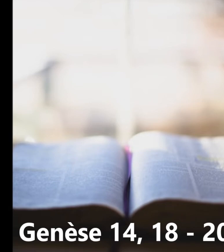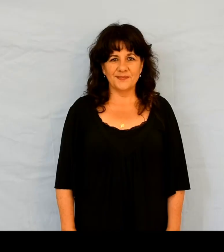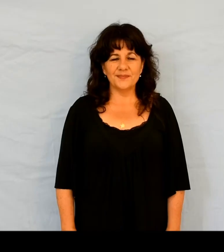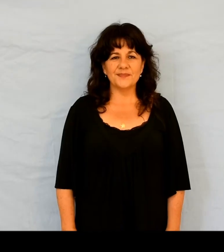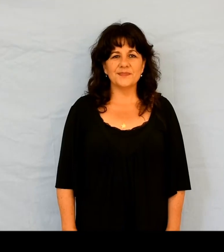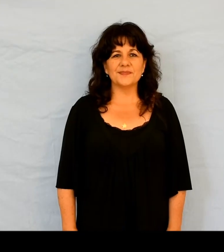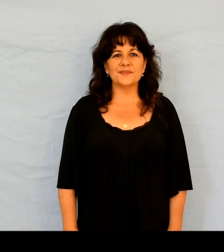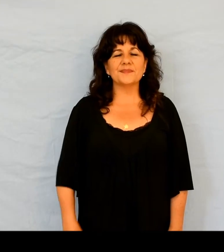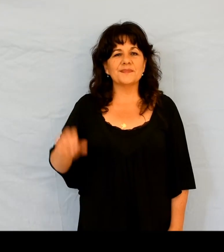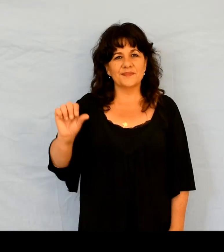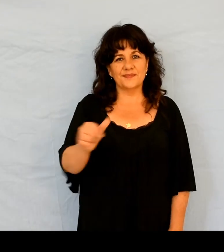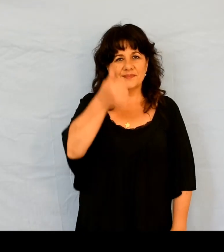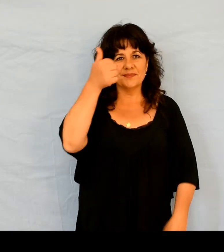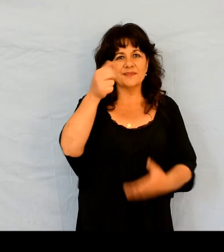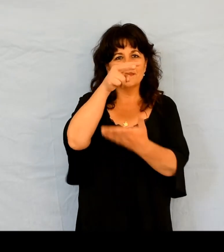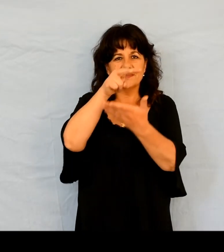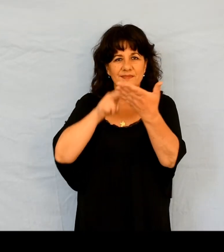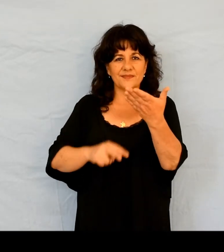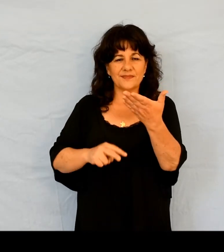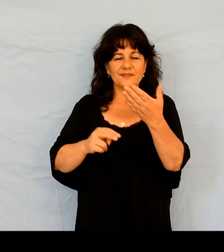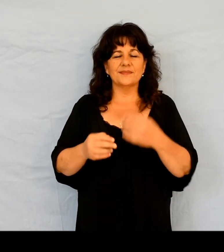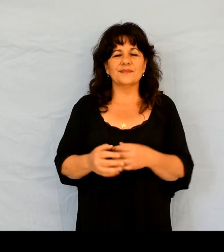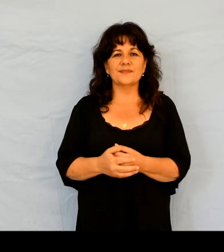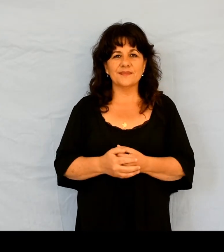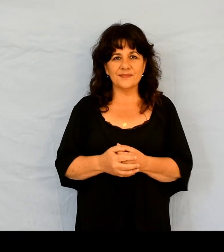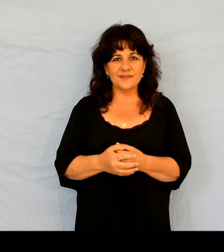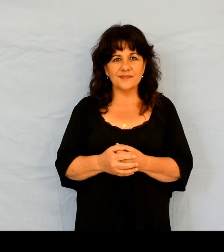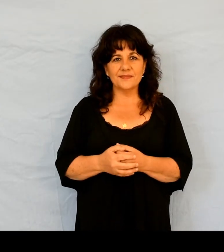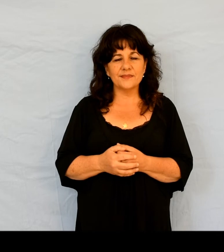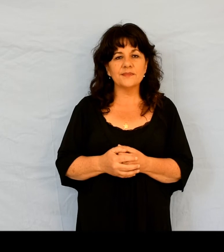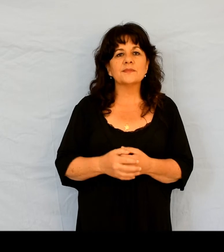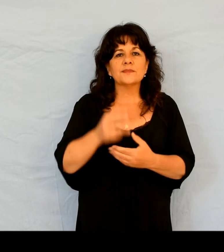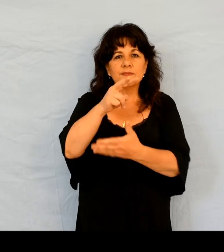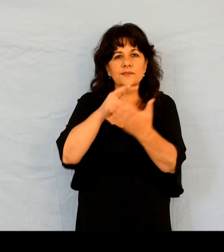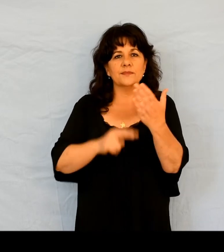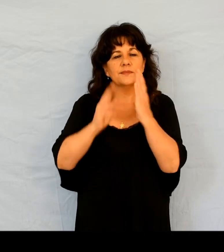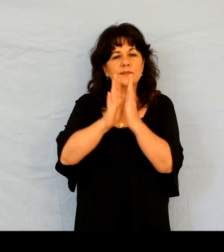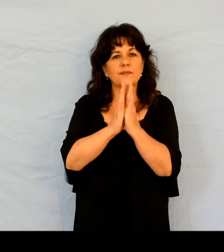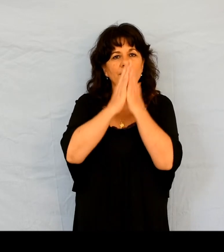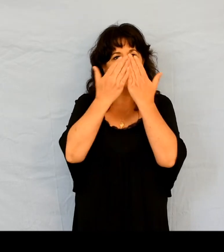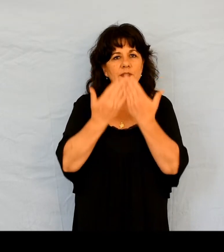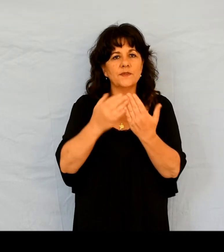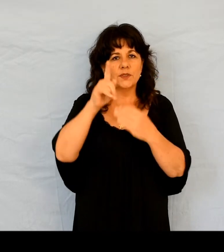1ère lecture Lecture du Livre de la Genèse